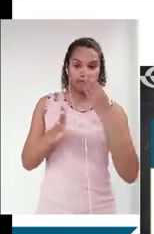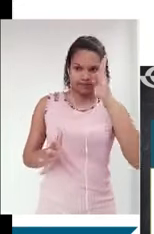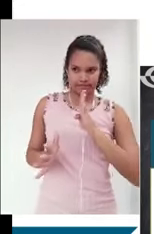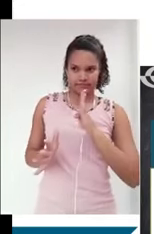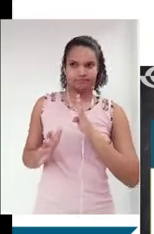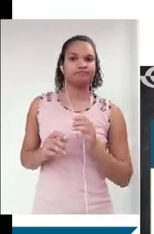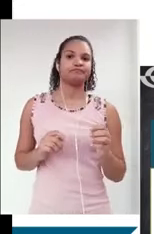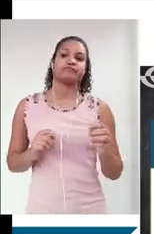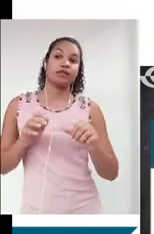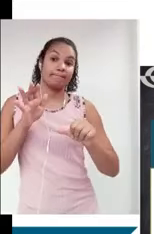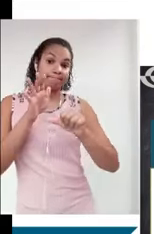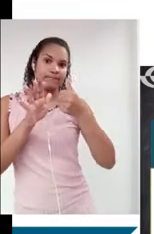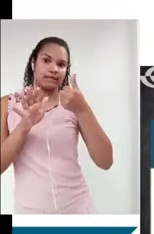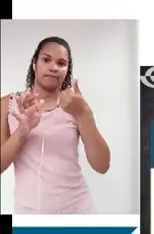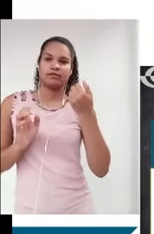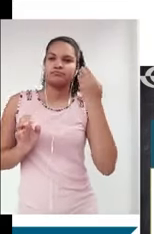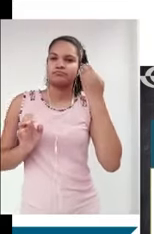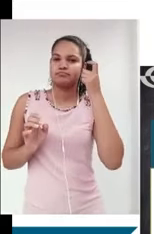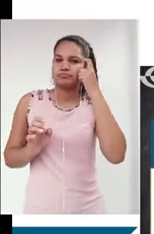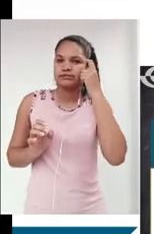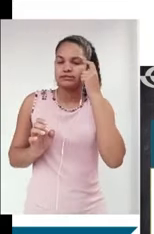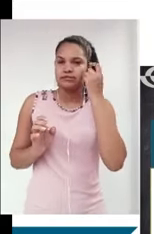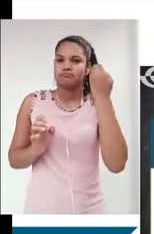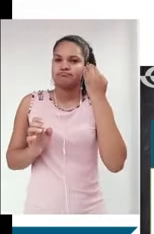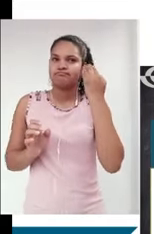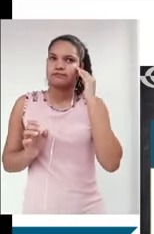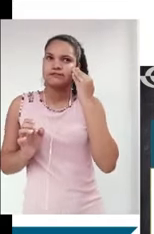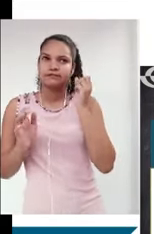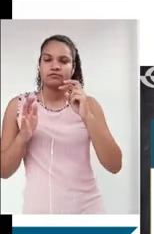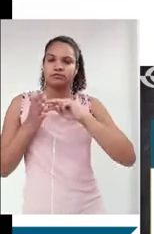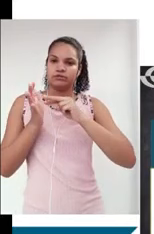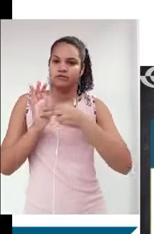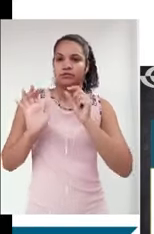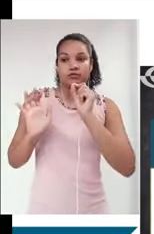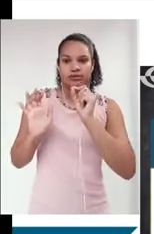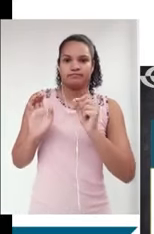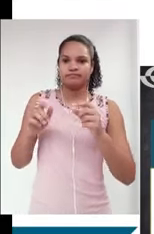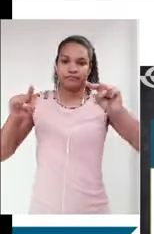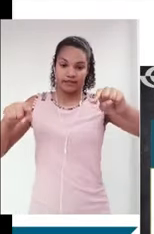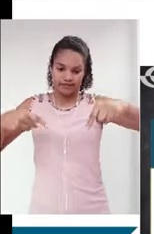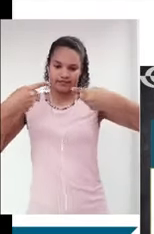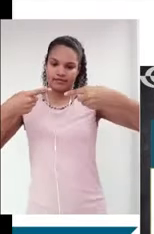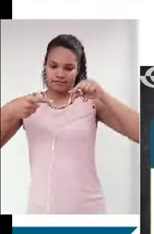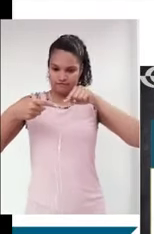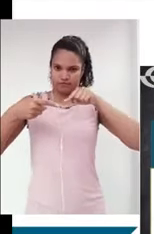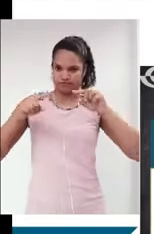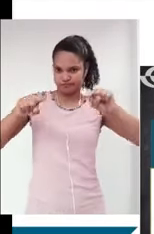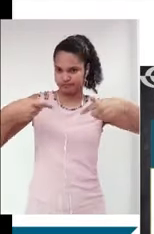trabalhar a questão do significado, trabalhar a interpretação, delimitar o que essa palavra significa, desafios. Desafios, eu